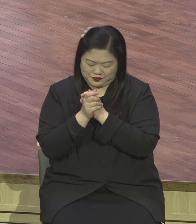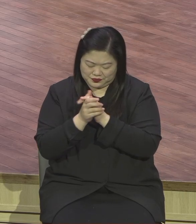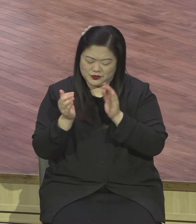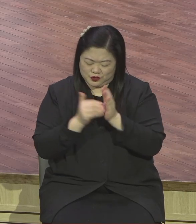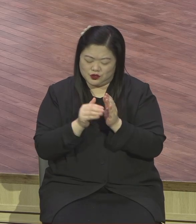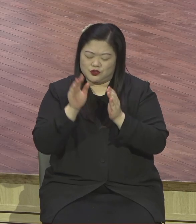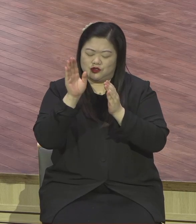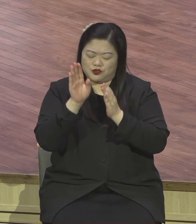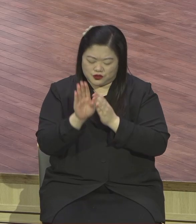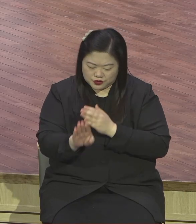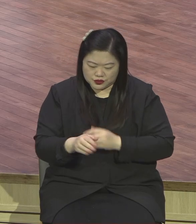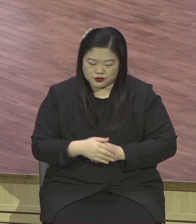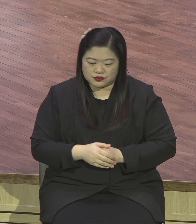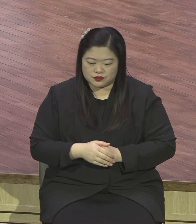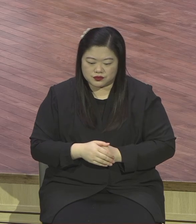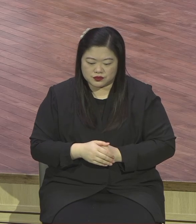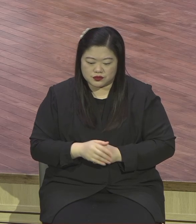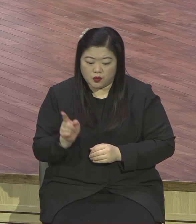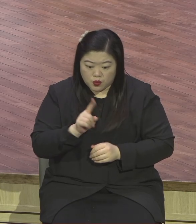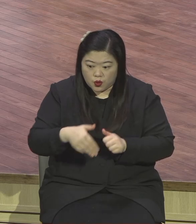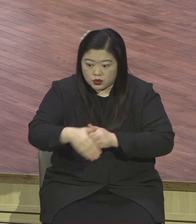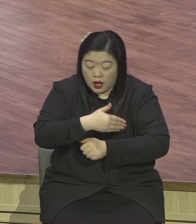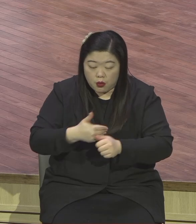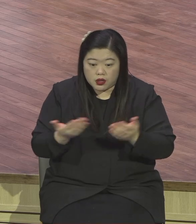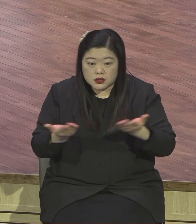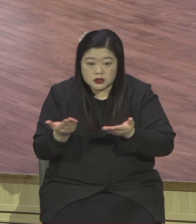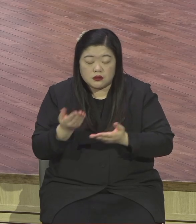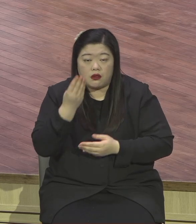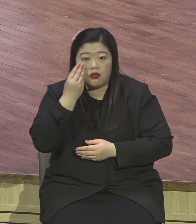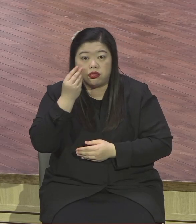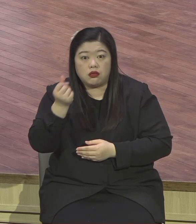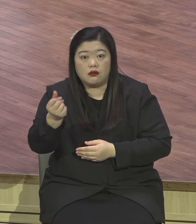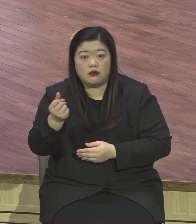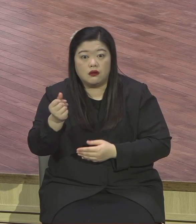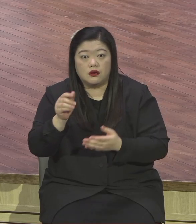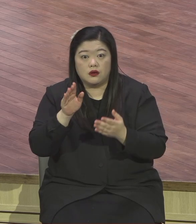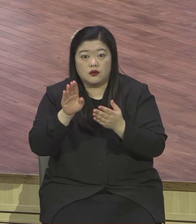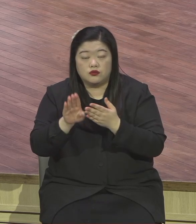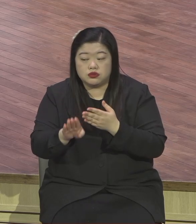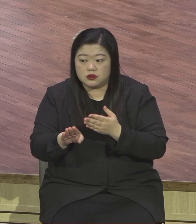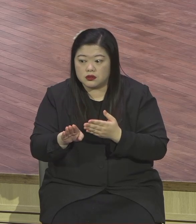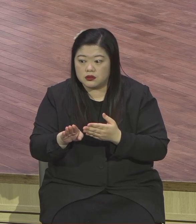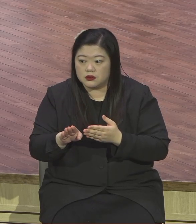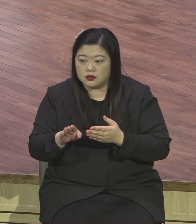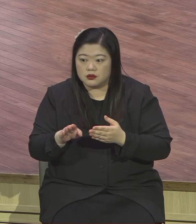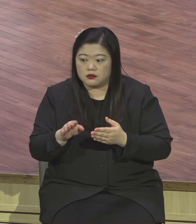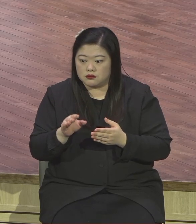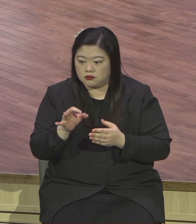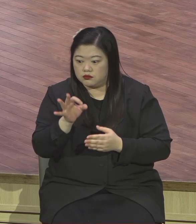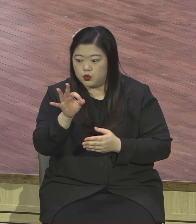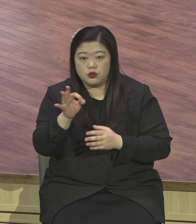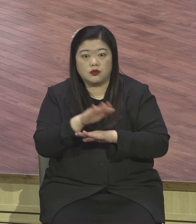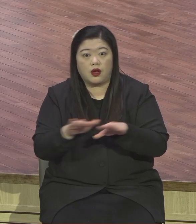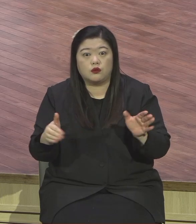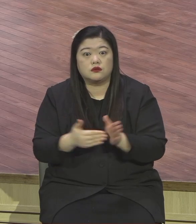막혀요. 바로 그냥 바로 들고 바로 은행으로 바로 갔어요. 응답이 즉시로